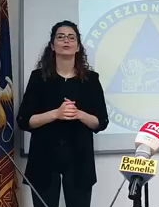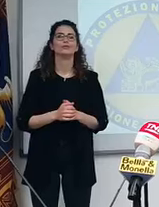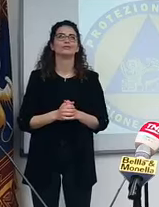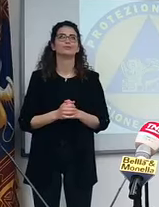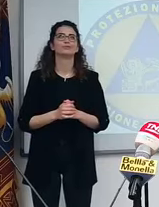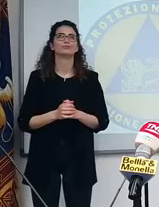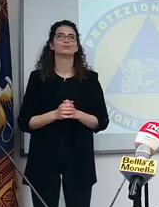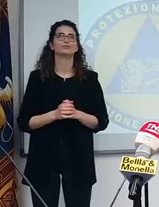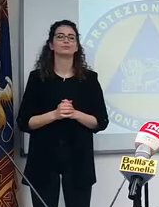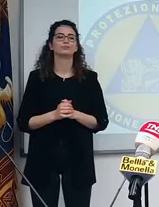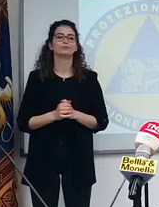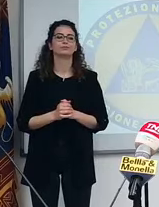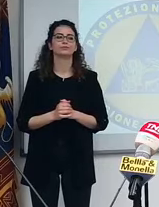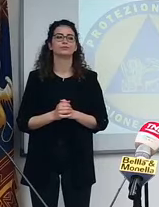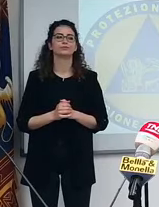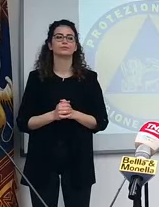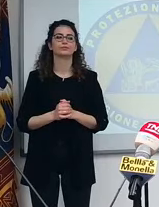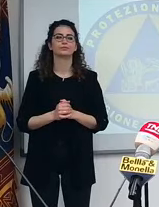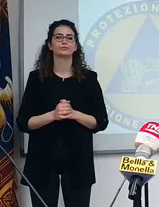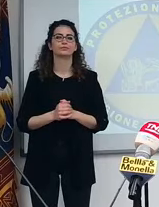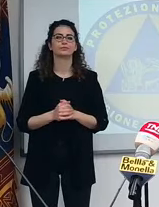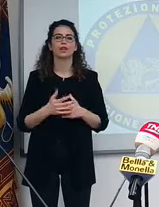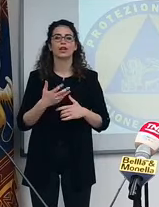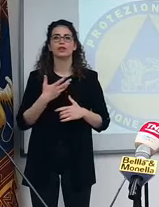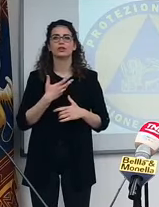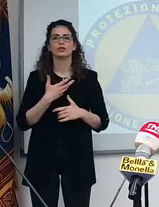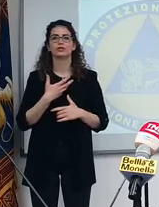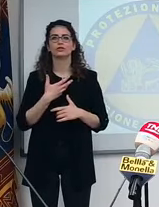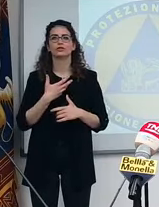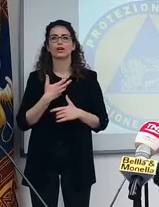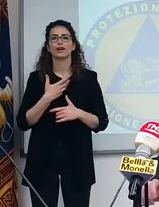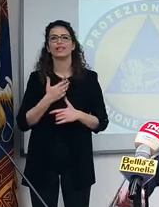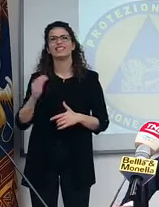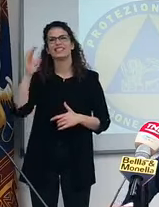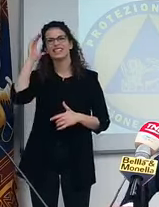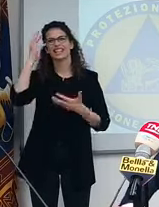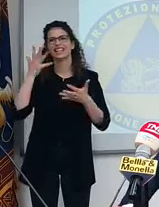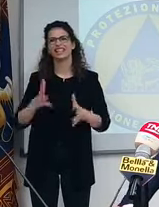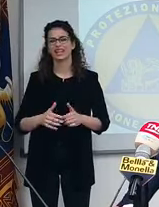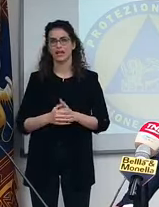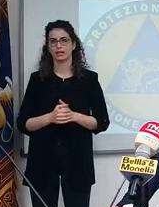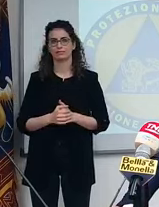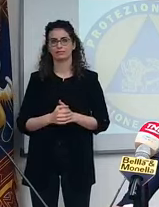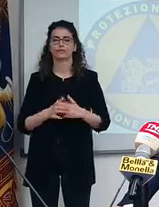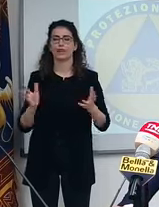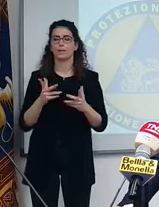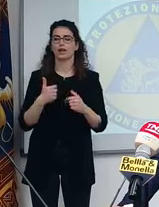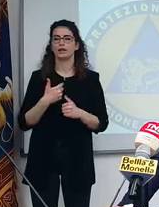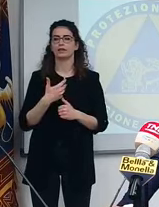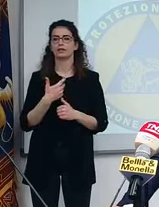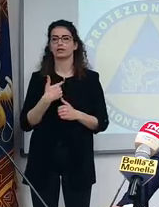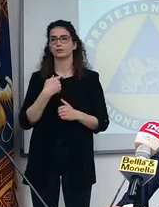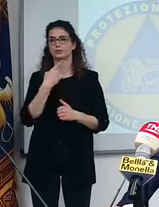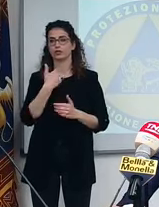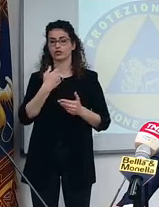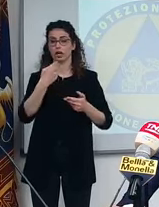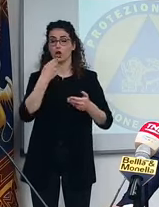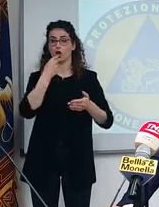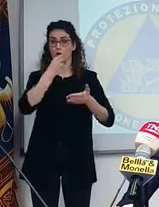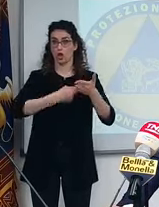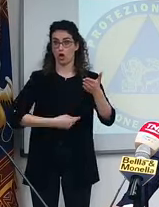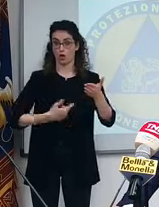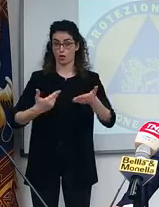sentita, è un sentita. Vabbè, insomma, vi dirò che i nomi che sono stati